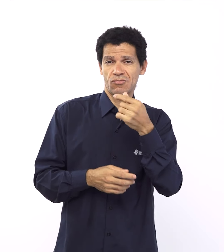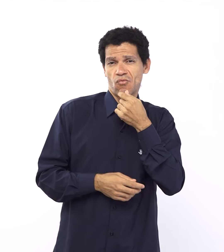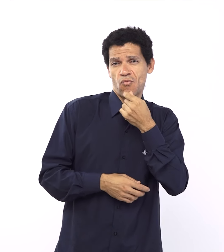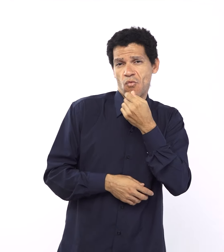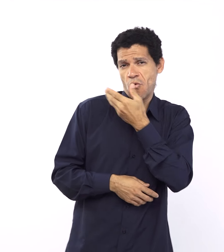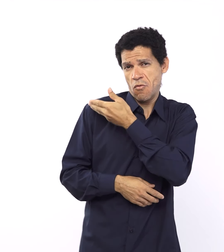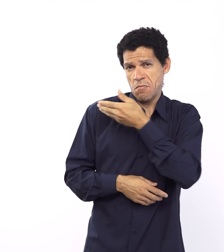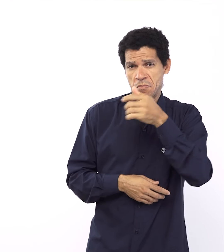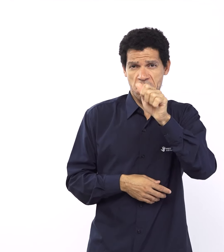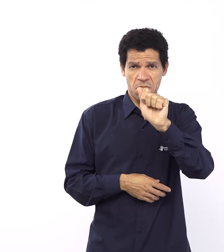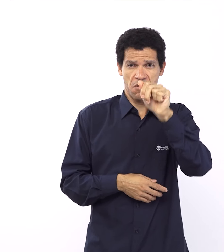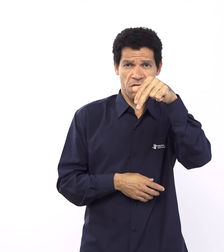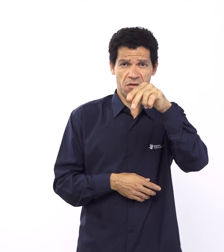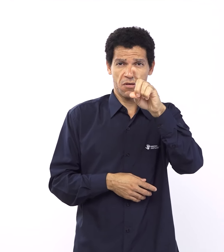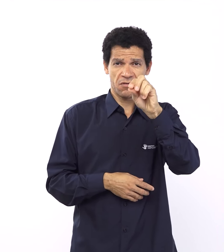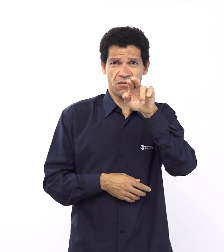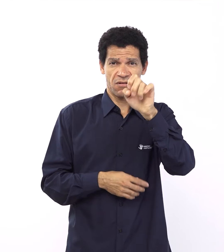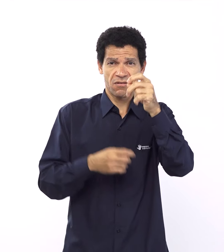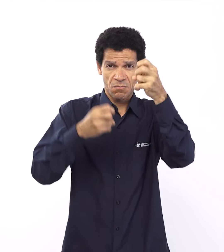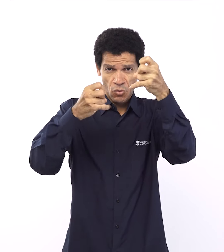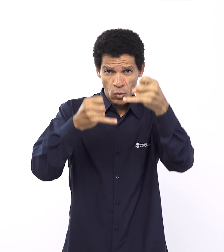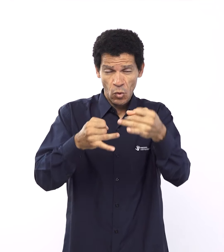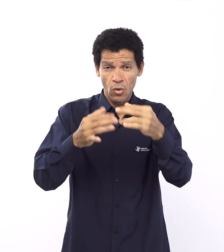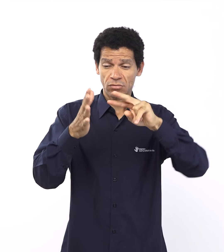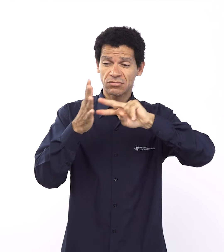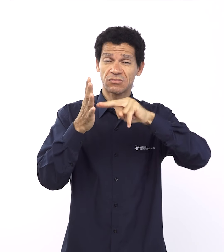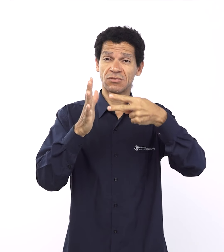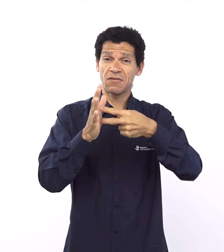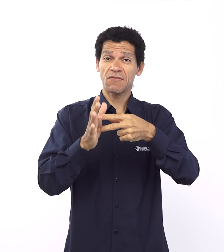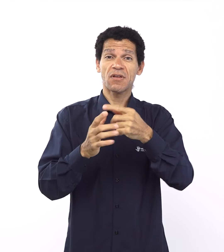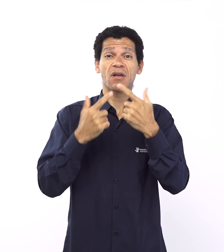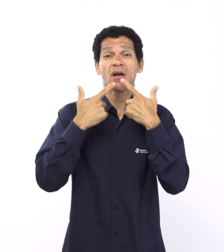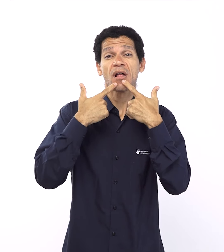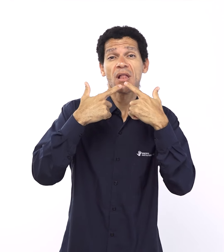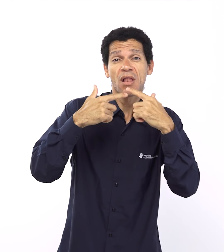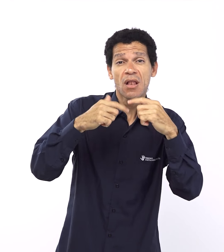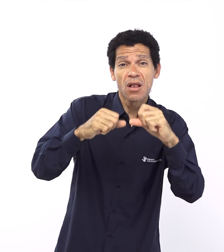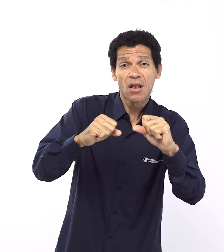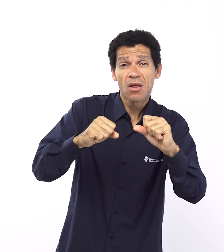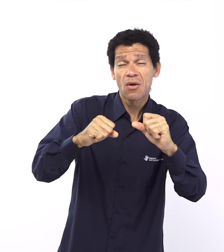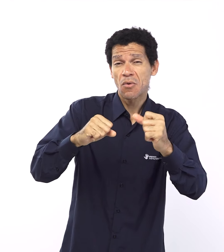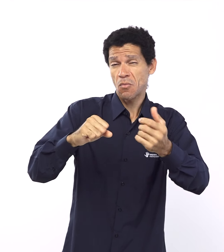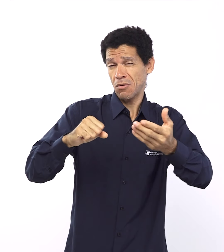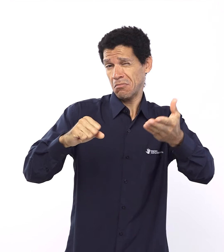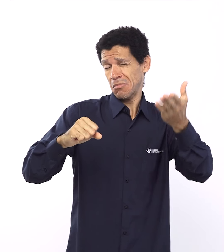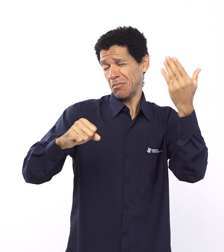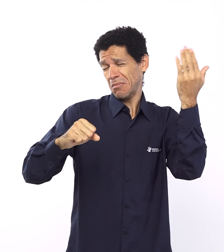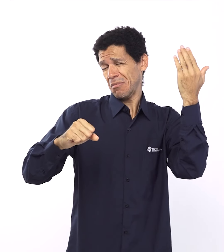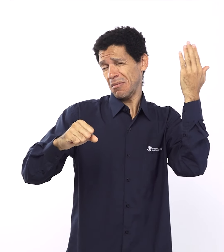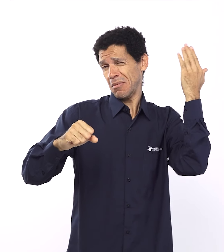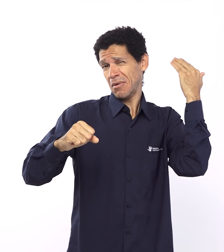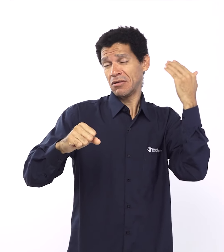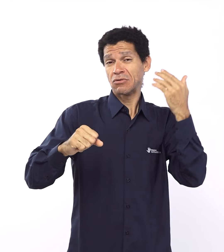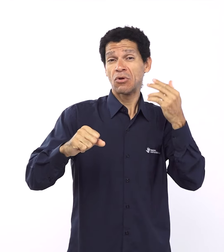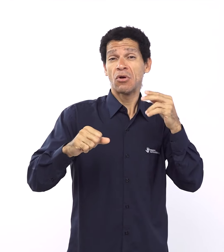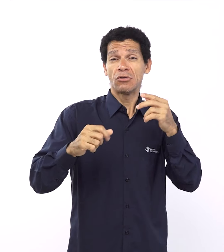É a ideia de acorrentar, de amarrar. Então, tem até um texto clássico que a gente fala quando vai falar dessa expressão, que é